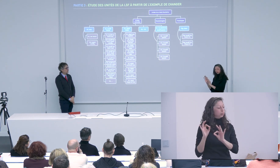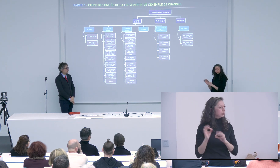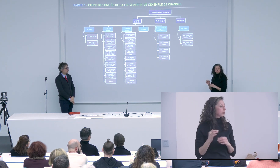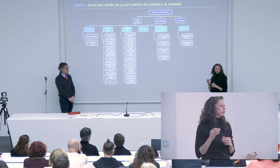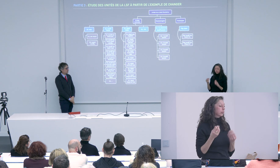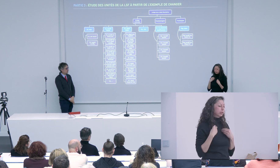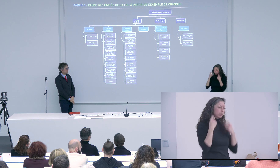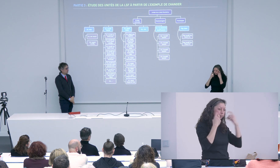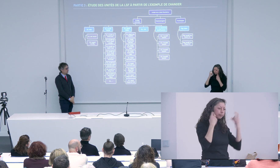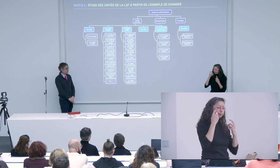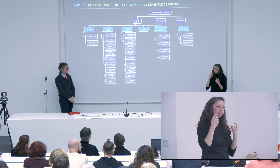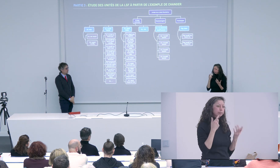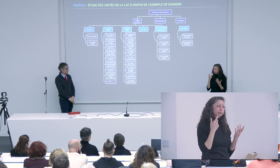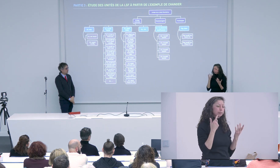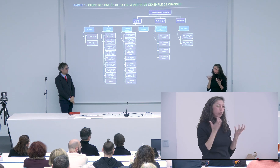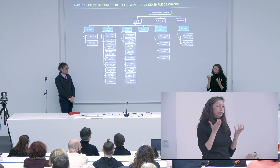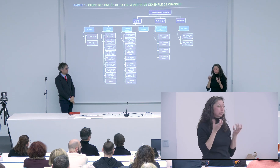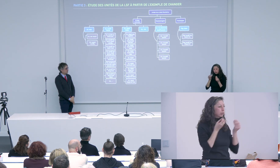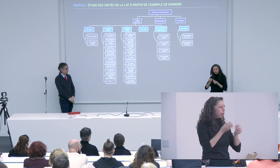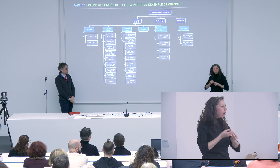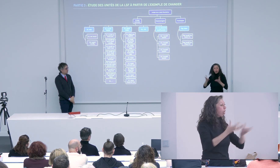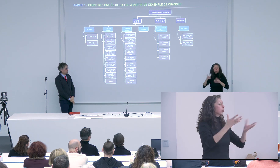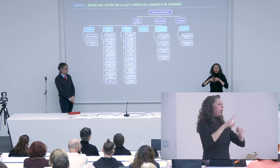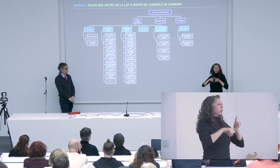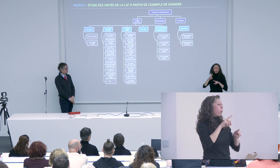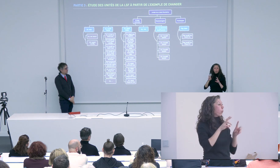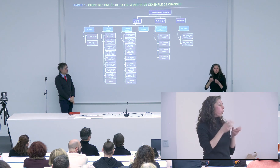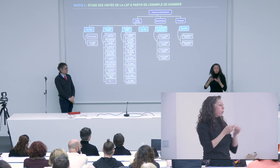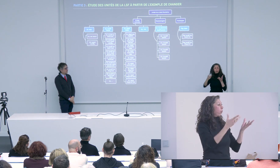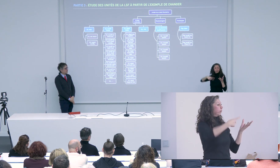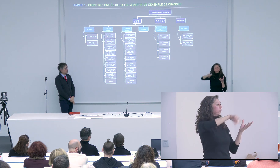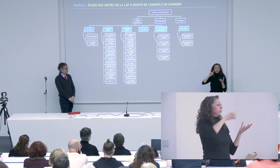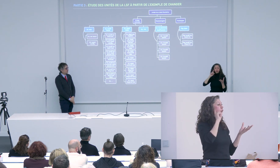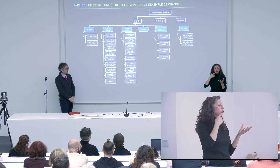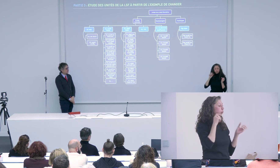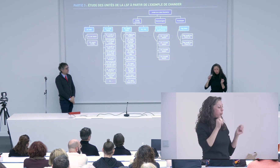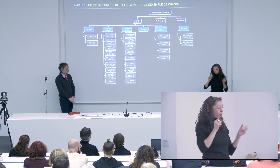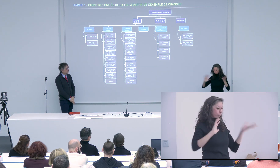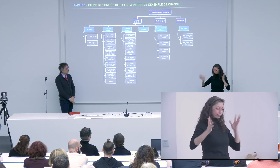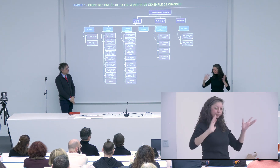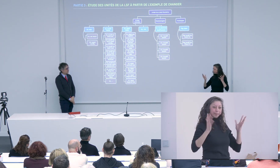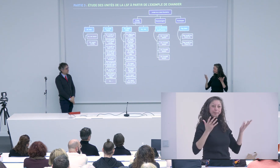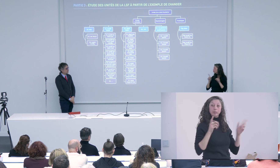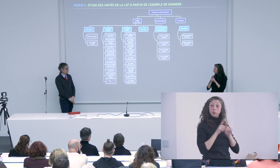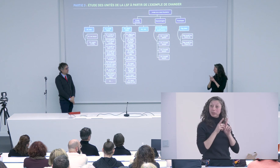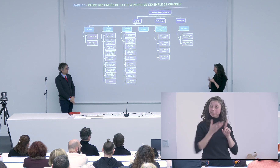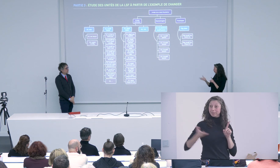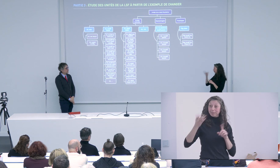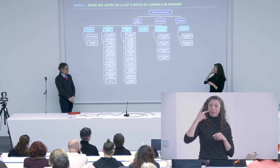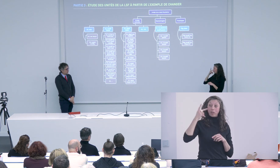vous avez dit tout à'heure qu'il n pas de dictionnaire en LSF tout à fait et bon ça c'est quelque chose qui